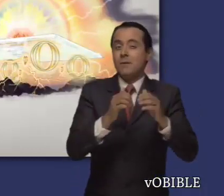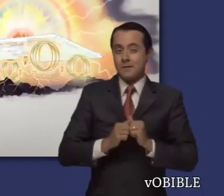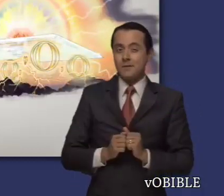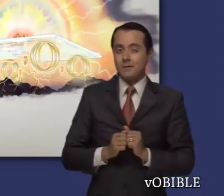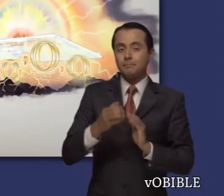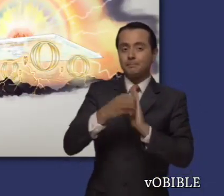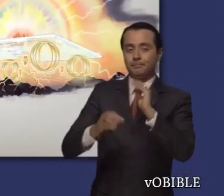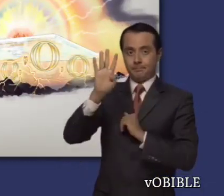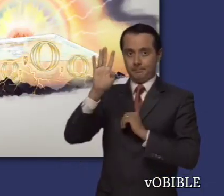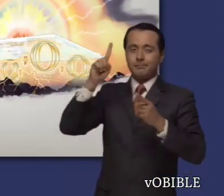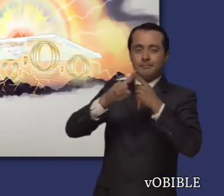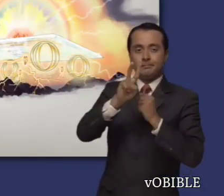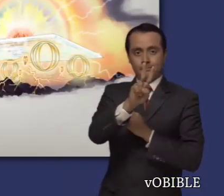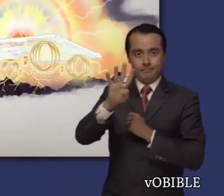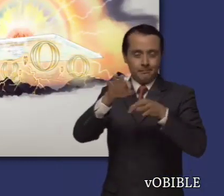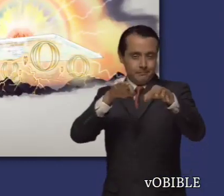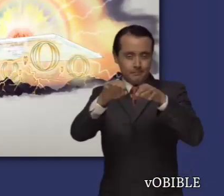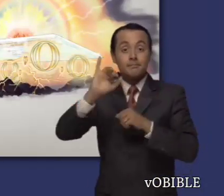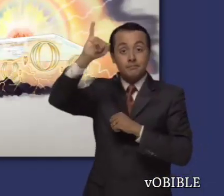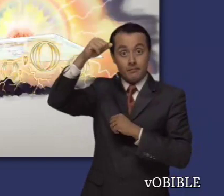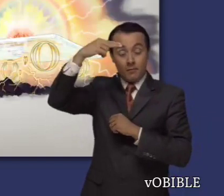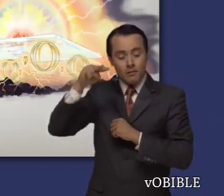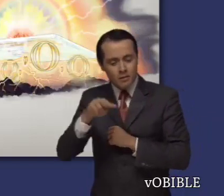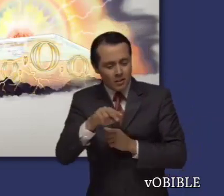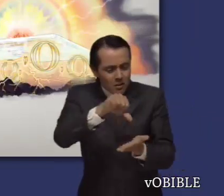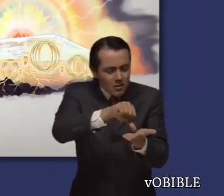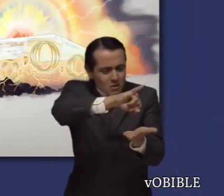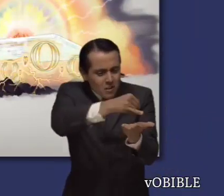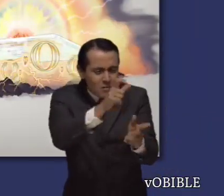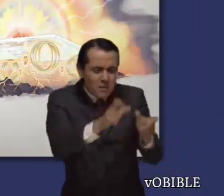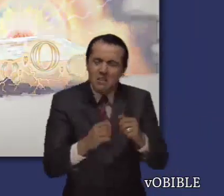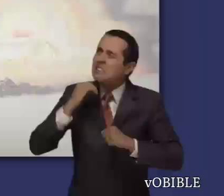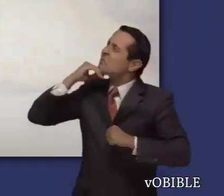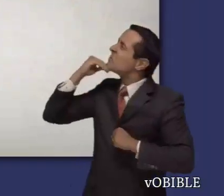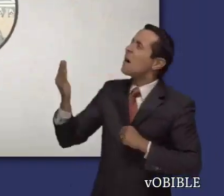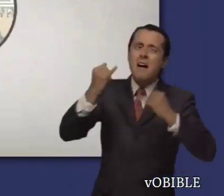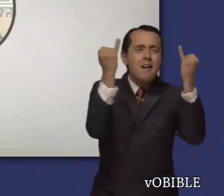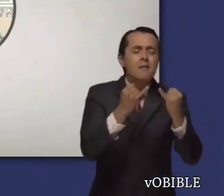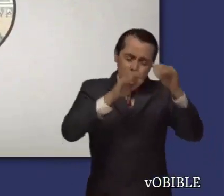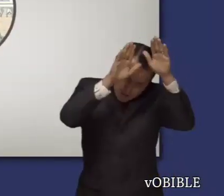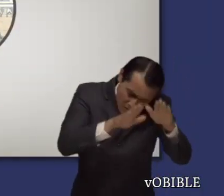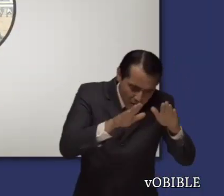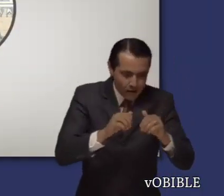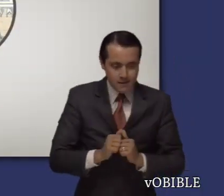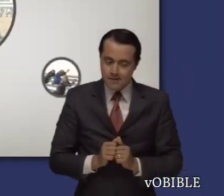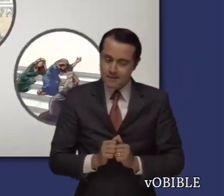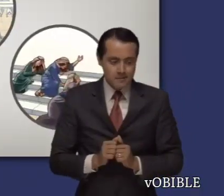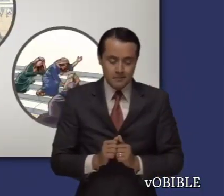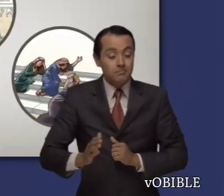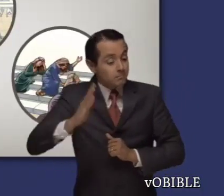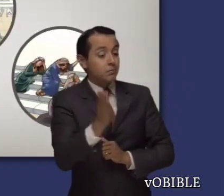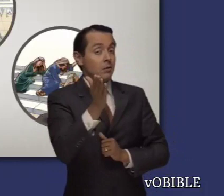que dirige el Espíritu de Dios. Los capítulos 4 a 24 contienen el juicio de Jehová contra